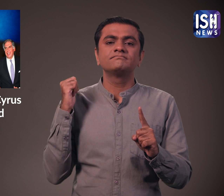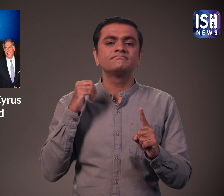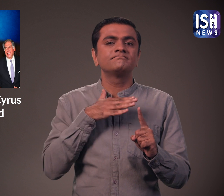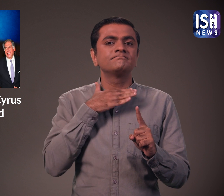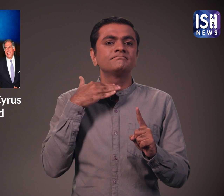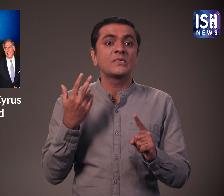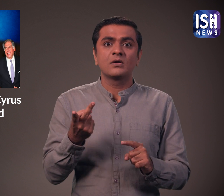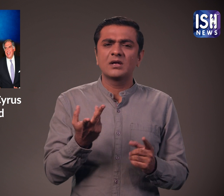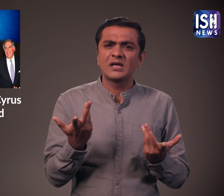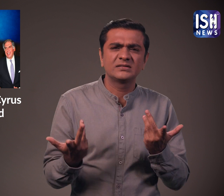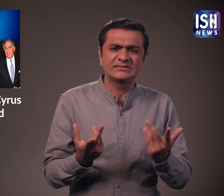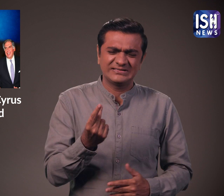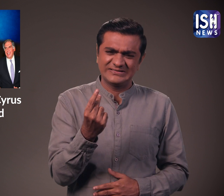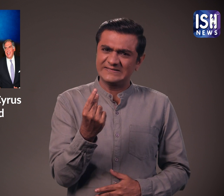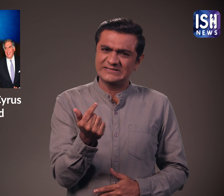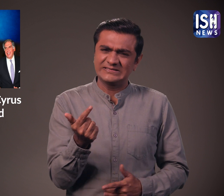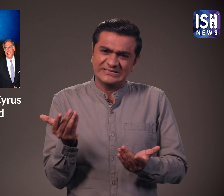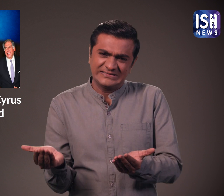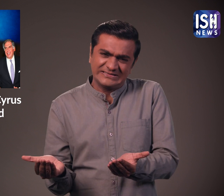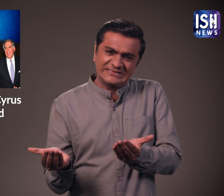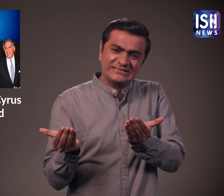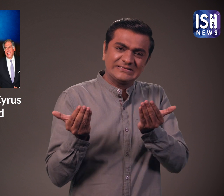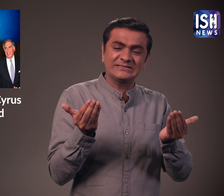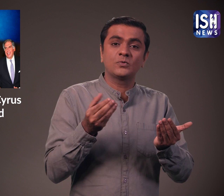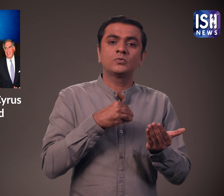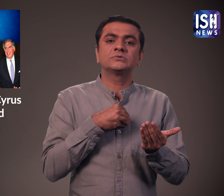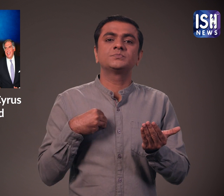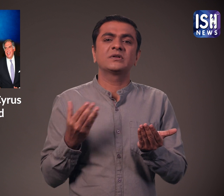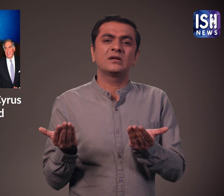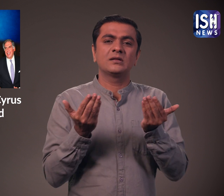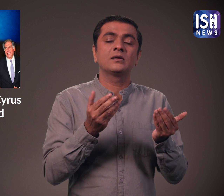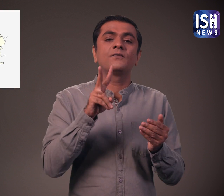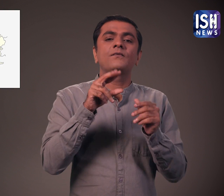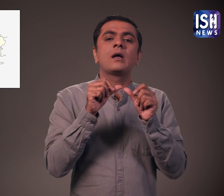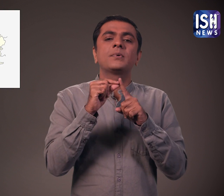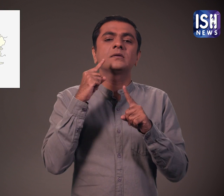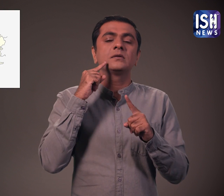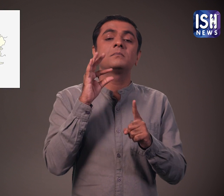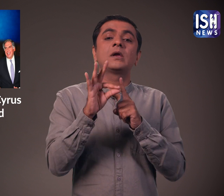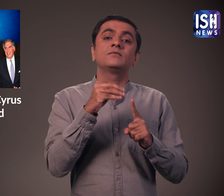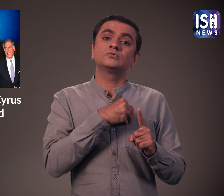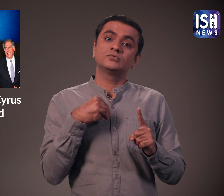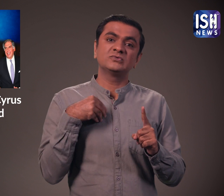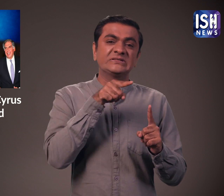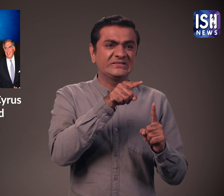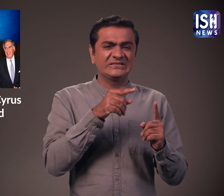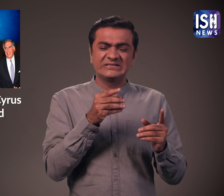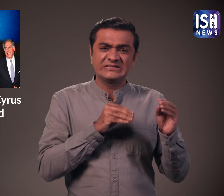दुखत। डॉक्टर अनायता और उनके पती को वापी के एक नीजी अस्पताल ले जाया गया।